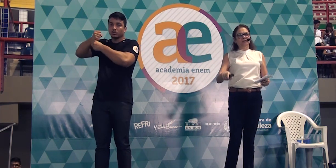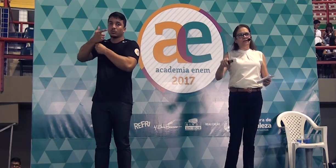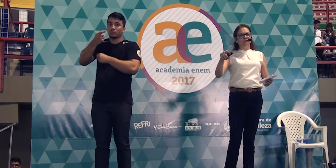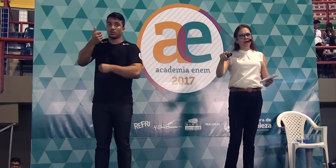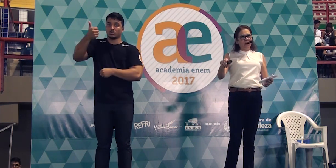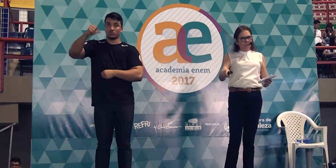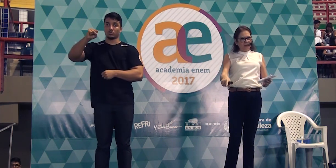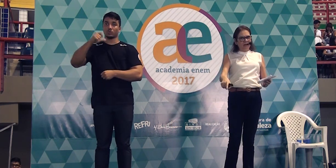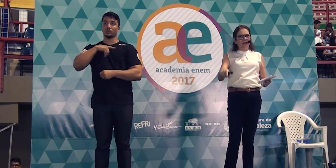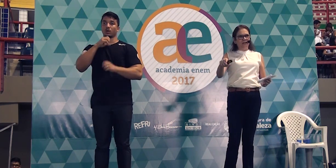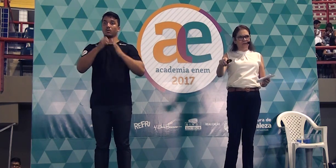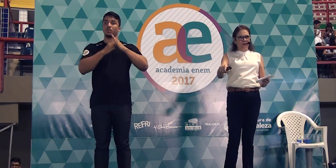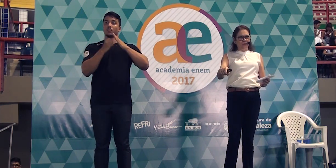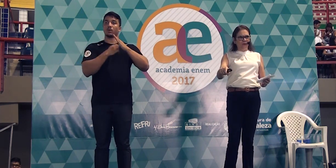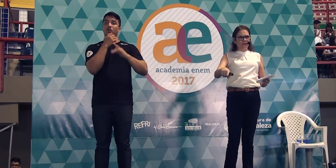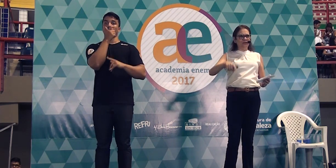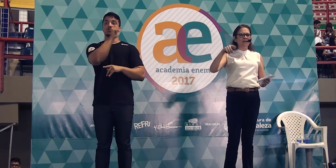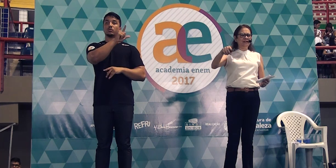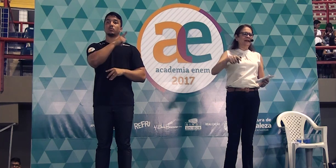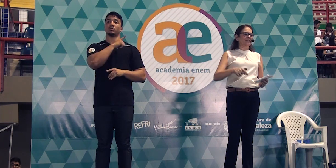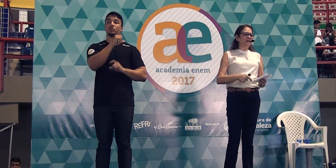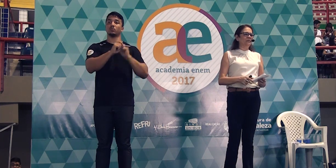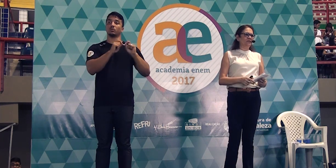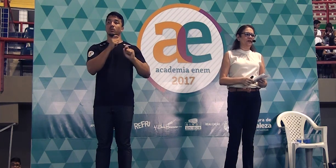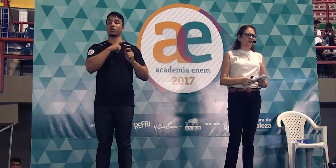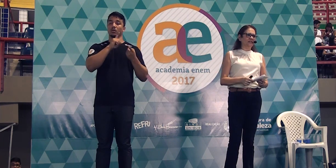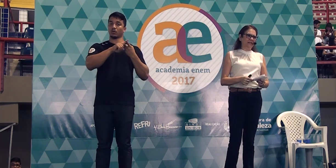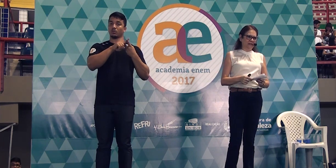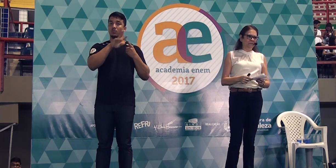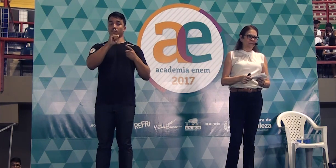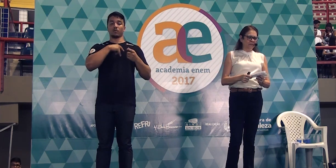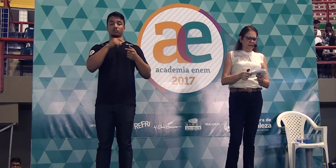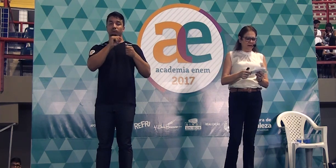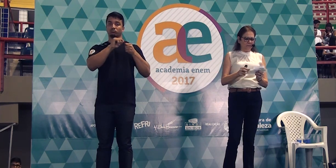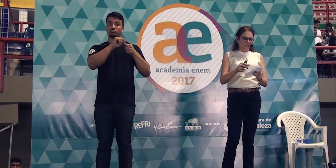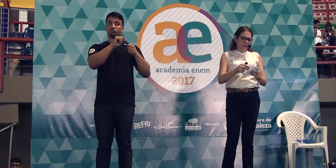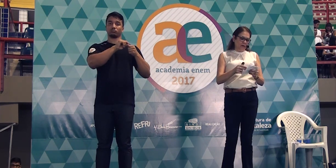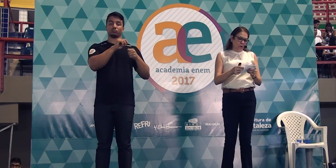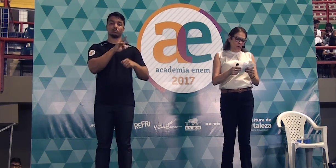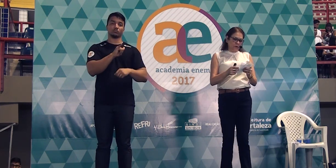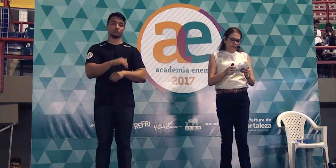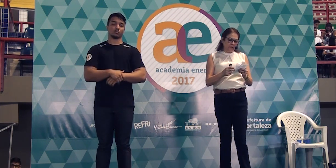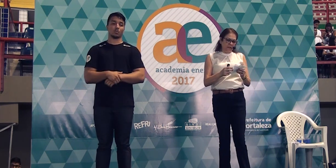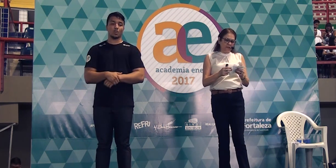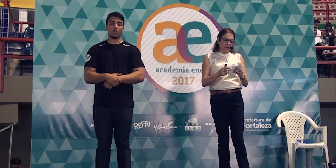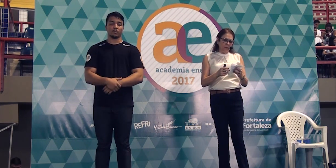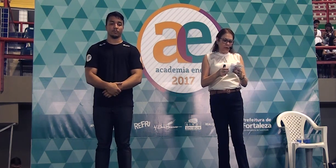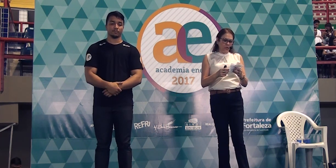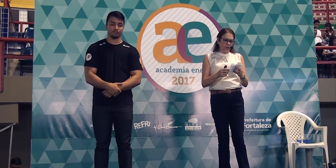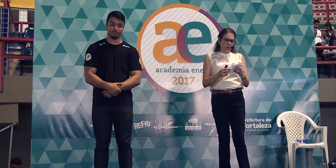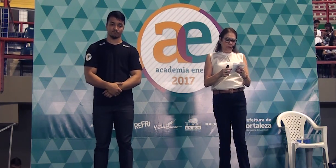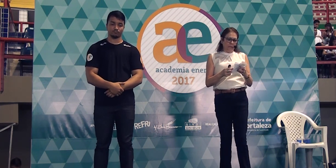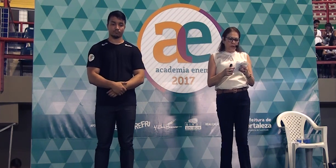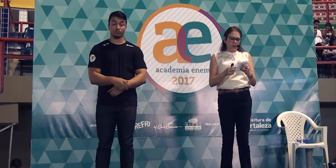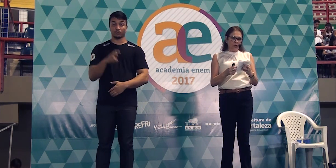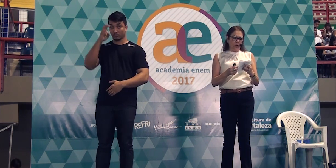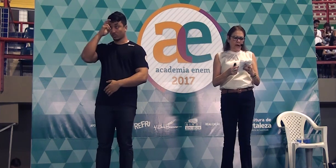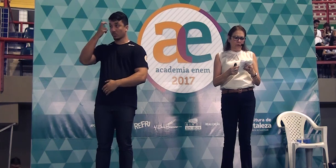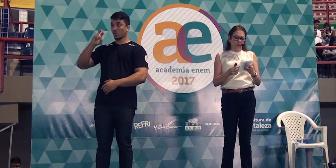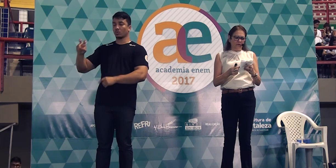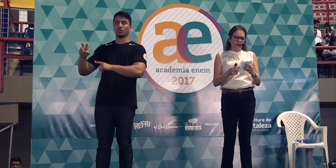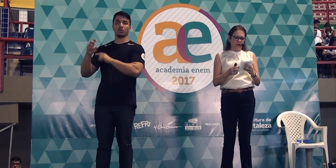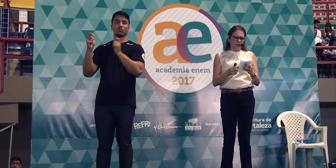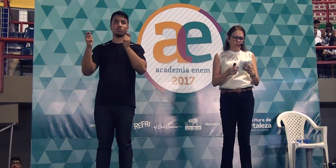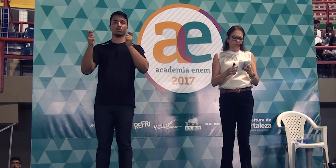a empresa que vai aplicar e que vai corrigir, ela também vai fazer. Outra, e sobre cultura, pode